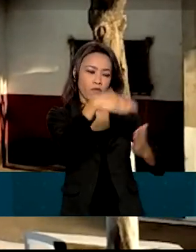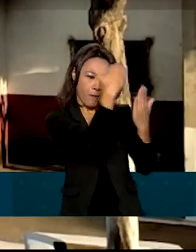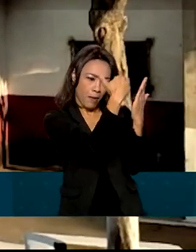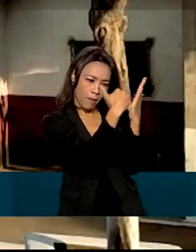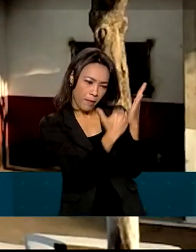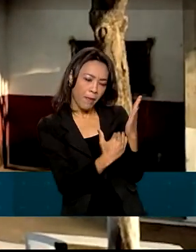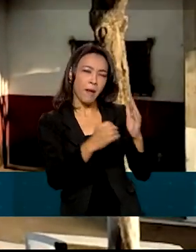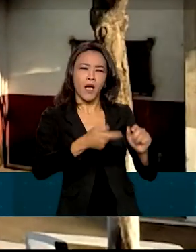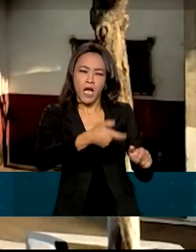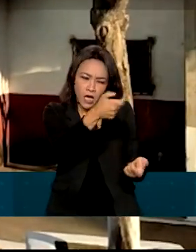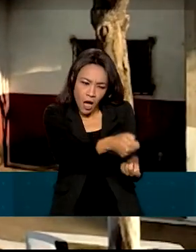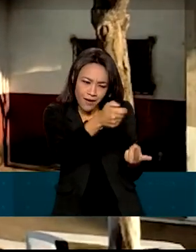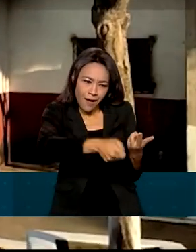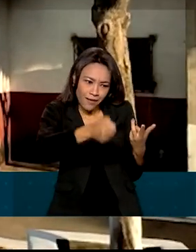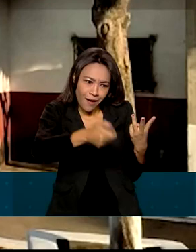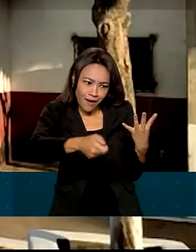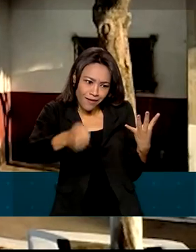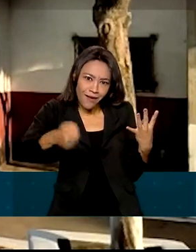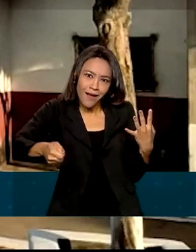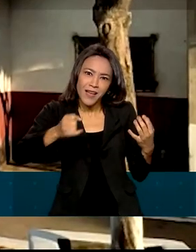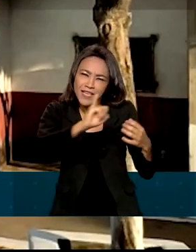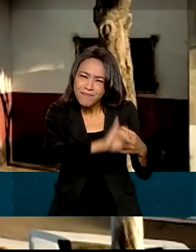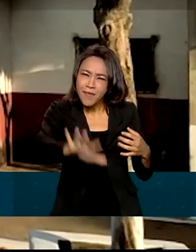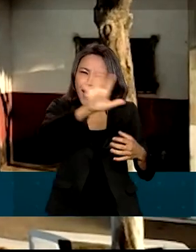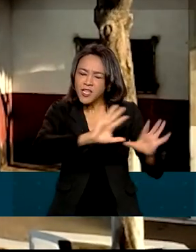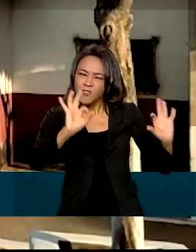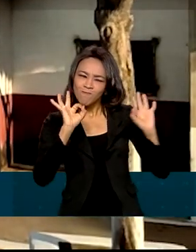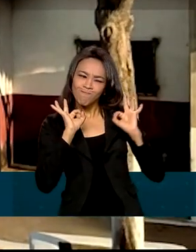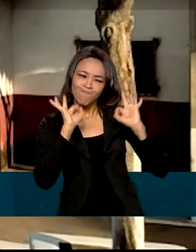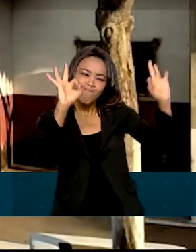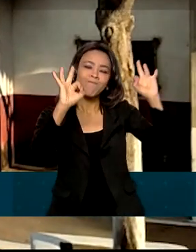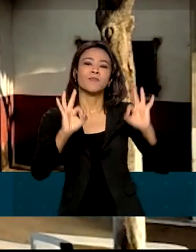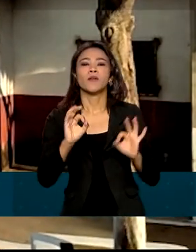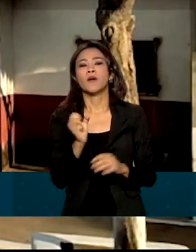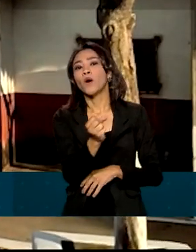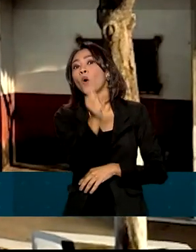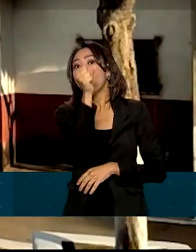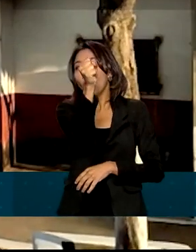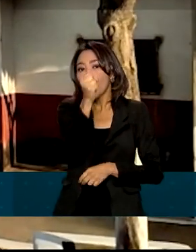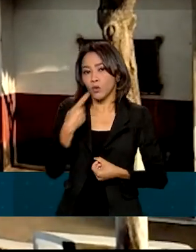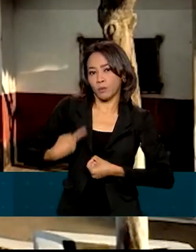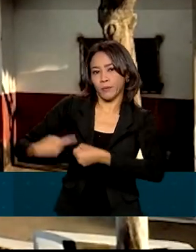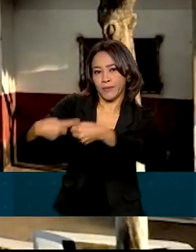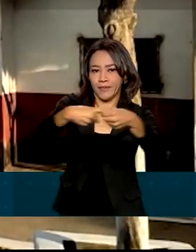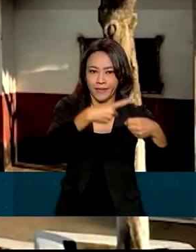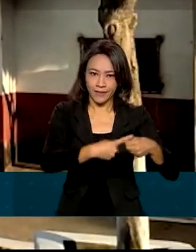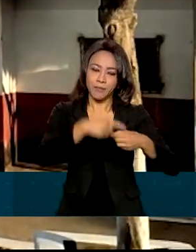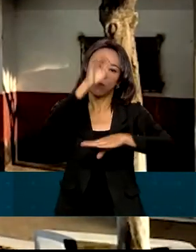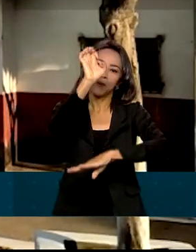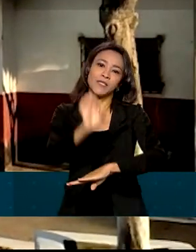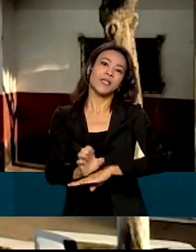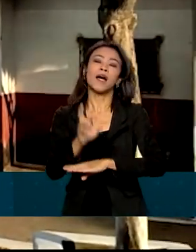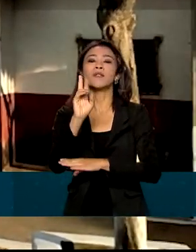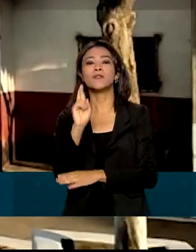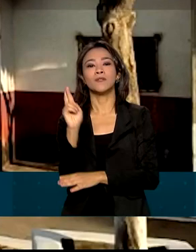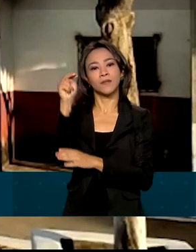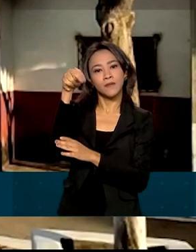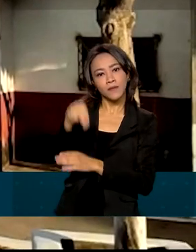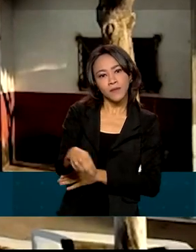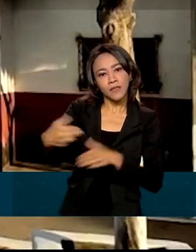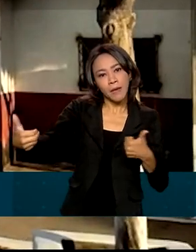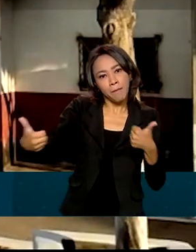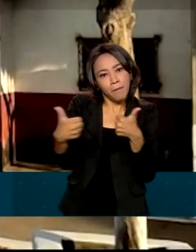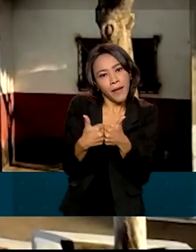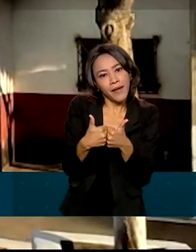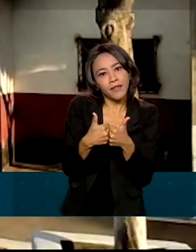de canais e melhor qualidade de imagem, chegará a oito municípios do interior Potiguar, que ficam próximos à